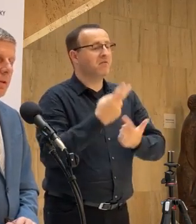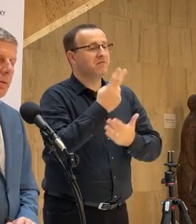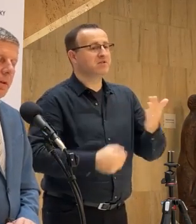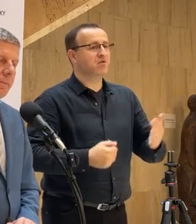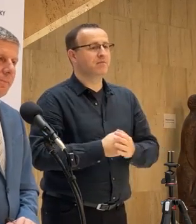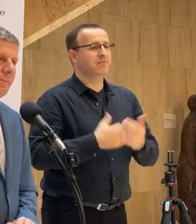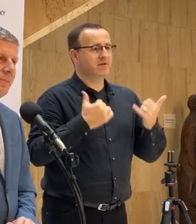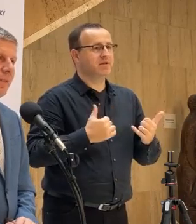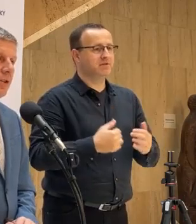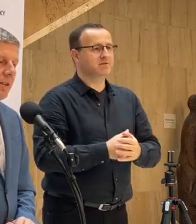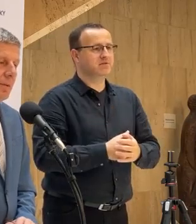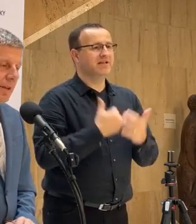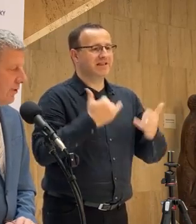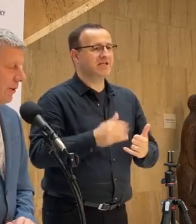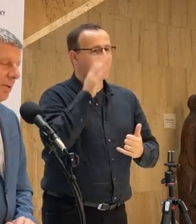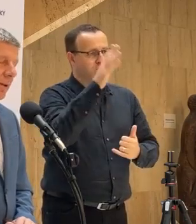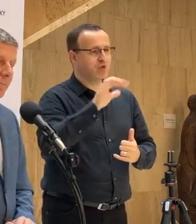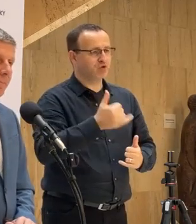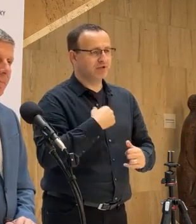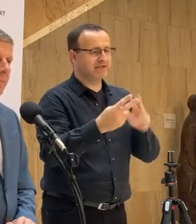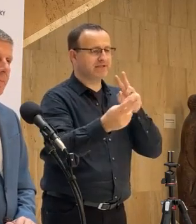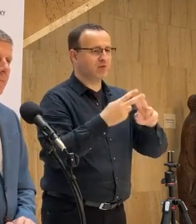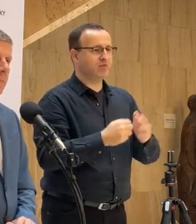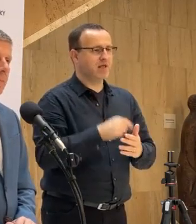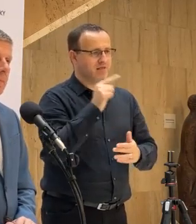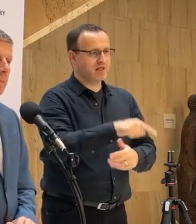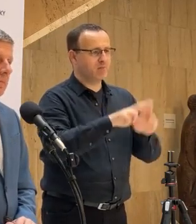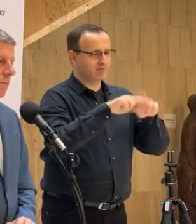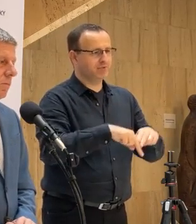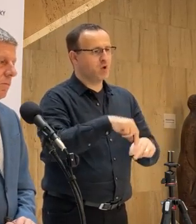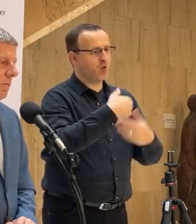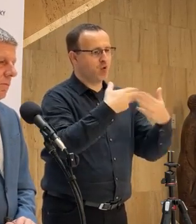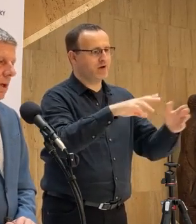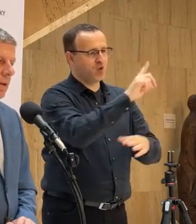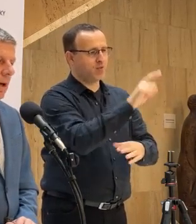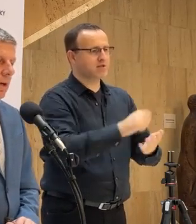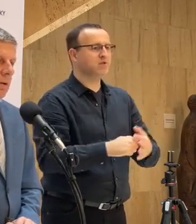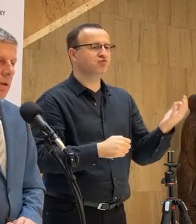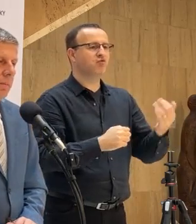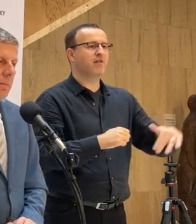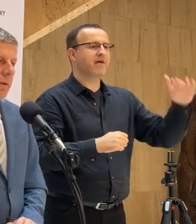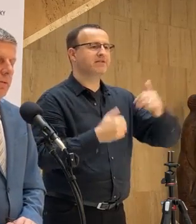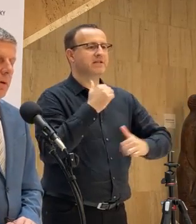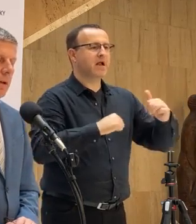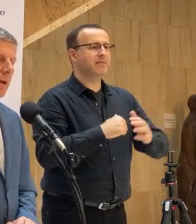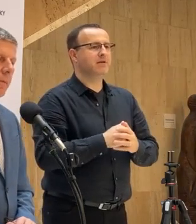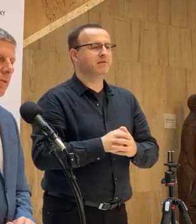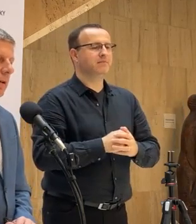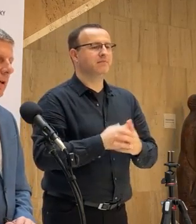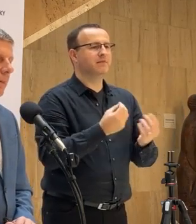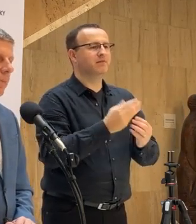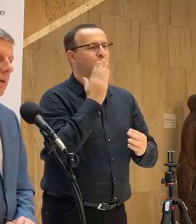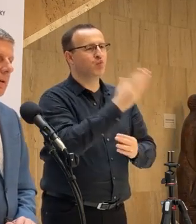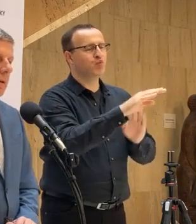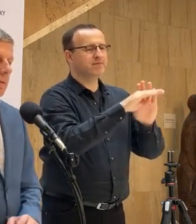dneska omenuje stretnutie. Že dneska bude ďalšie stretnutie. Čiže ostali tam nejaké otvorené otázky? Čo ich neviac trápi? Technikálie ohľadom usmernenia,